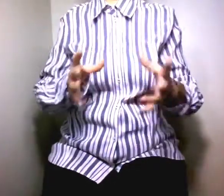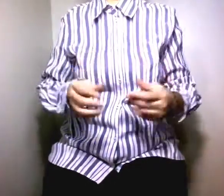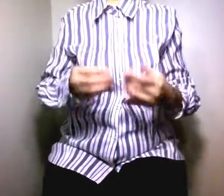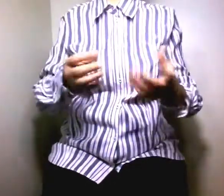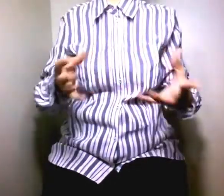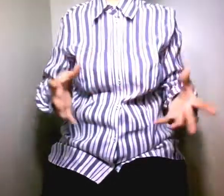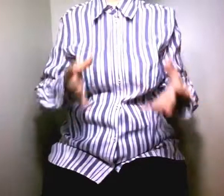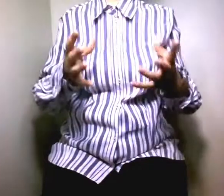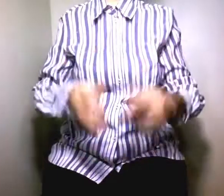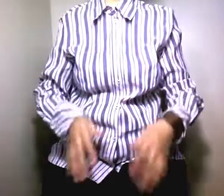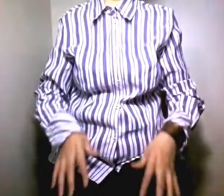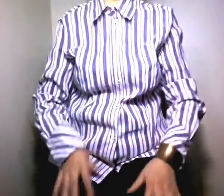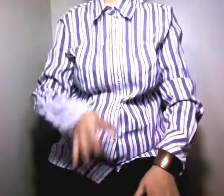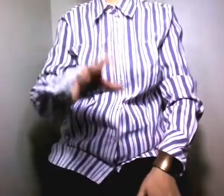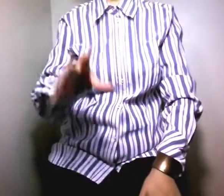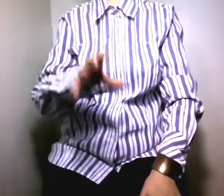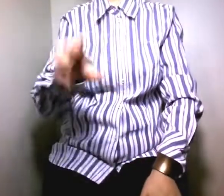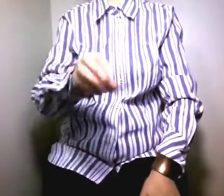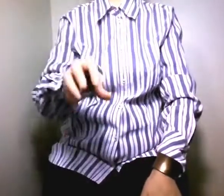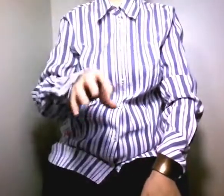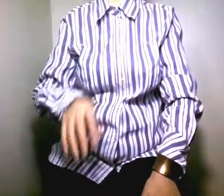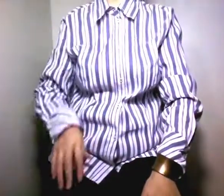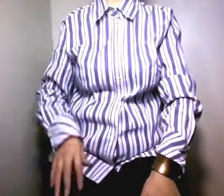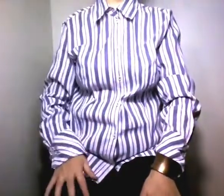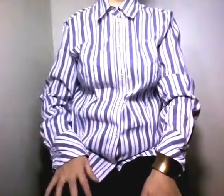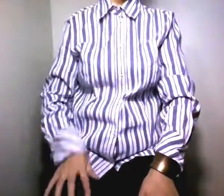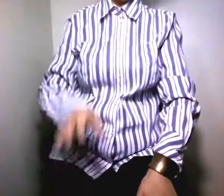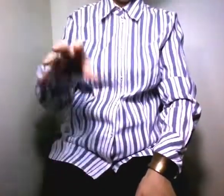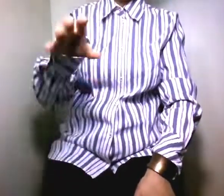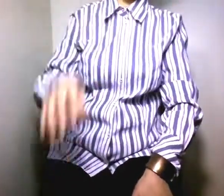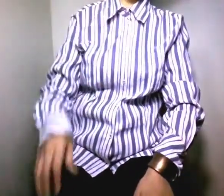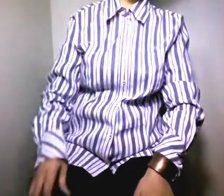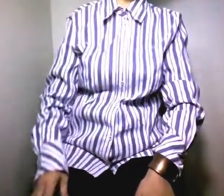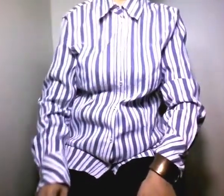رابطاج كانت في واحدة القناة غربية قناة أوروبية